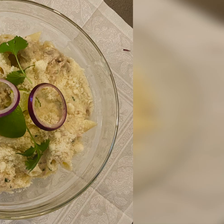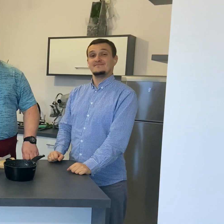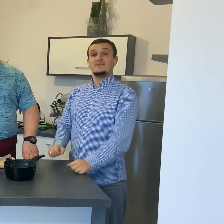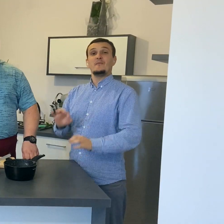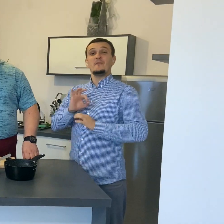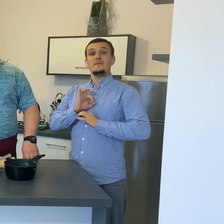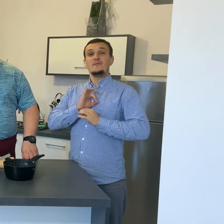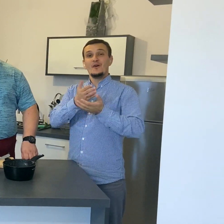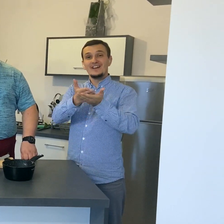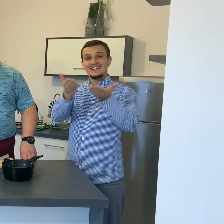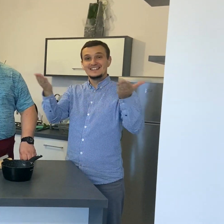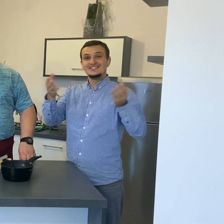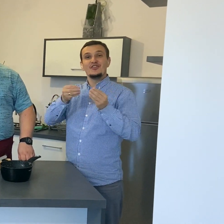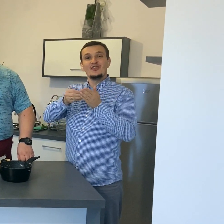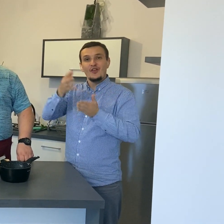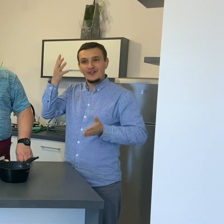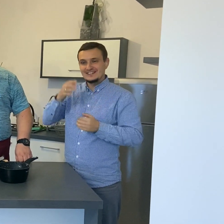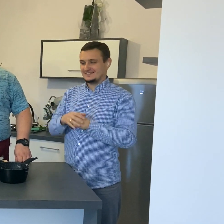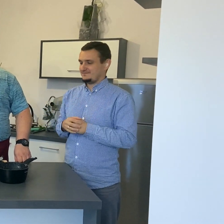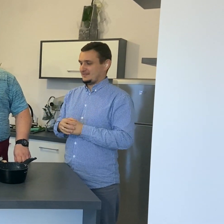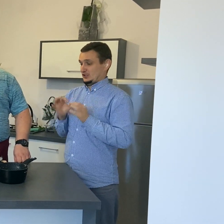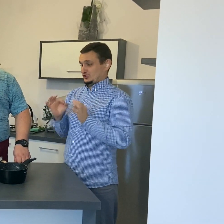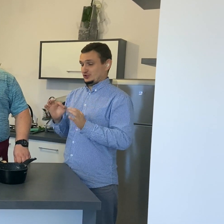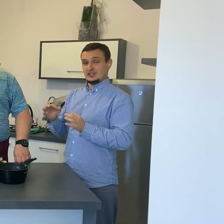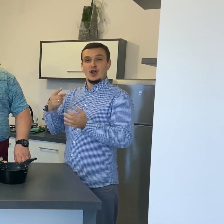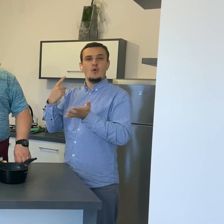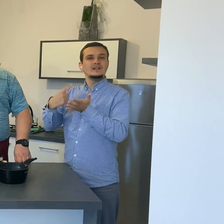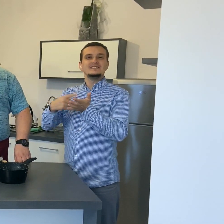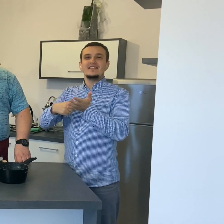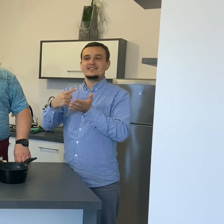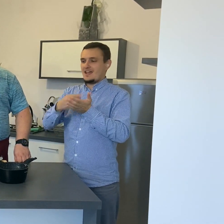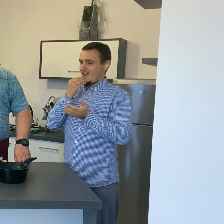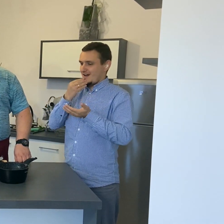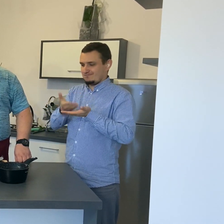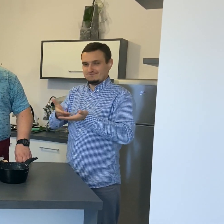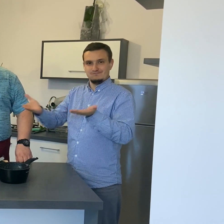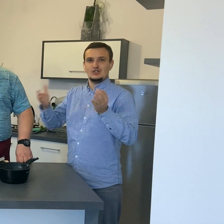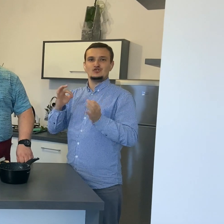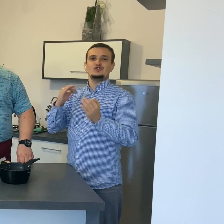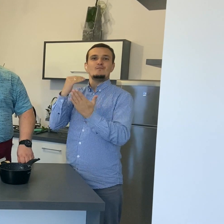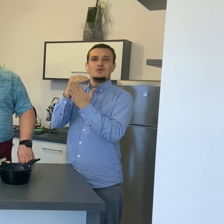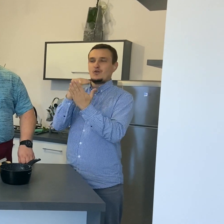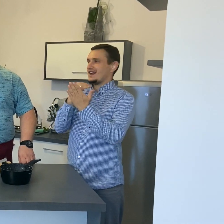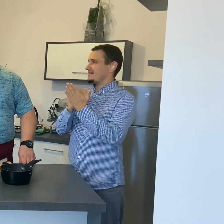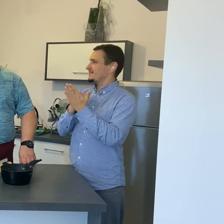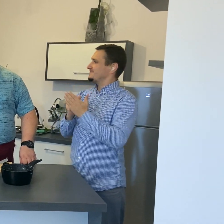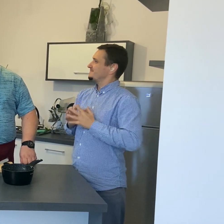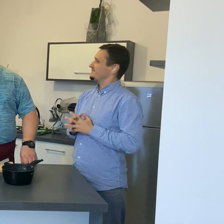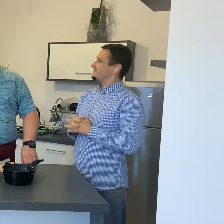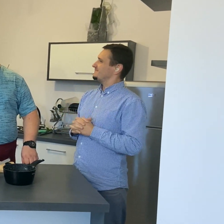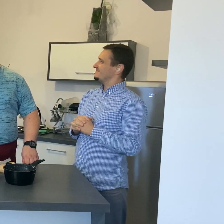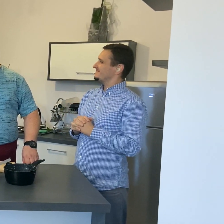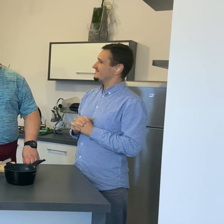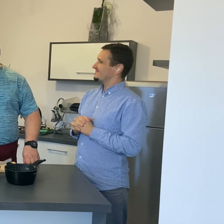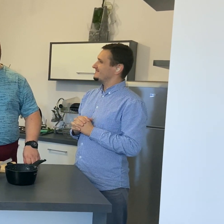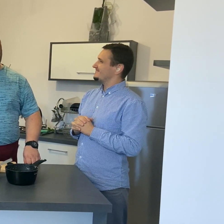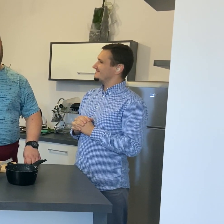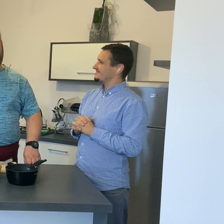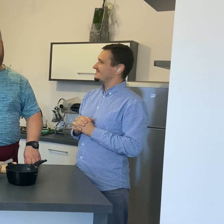Ostatnie danie w dzisiejszym programie. Nie wiem czy wszystkim spasuje, ale naprawdę bardzo